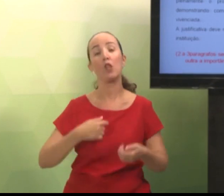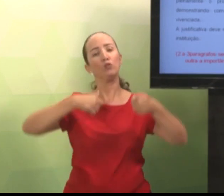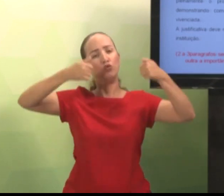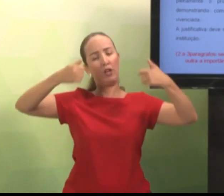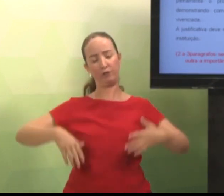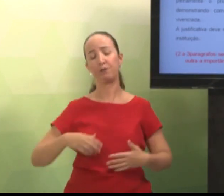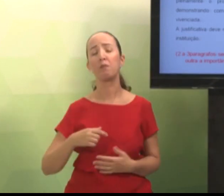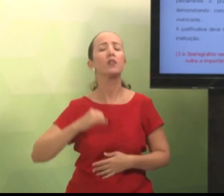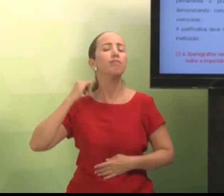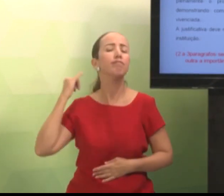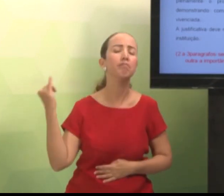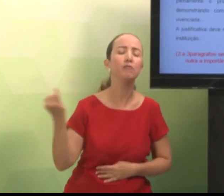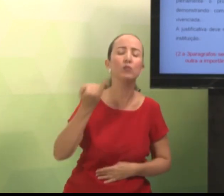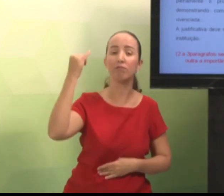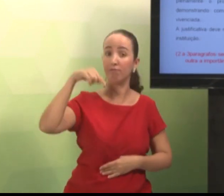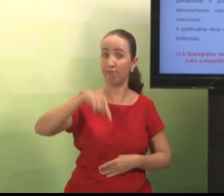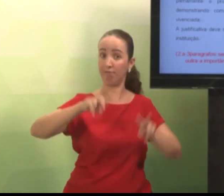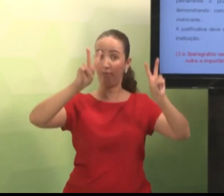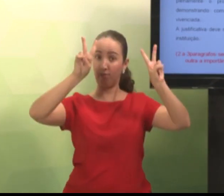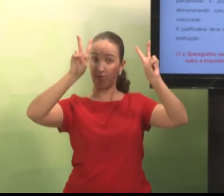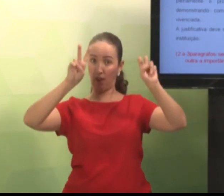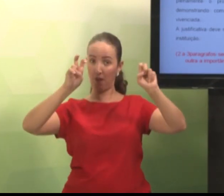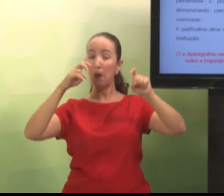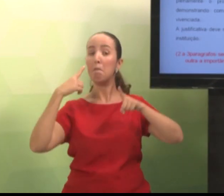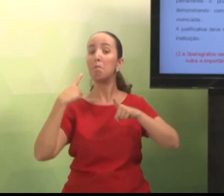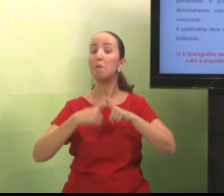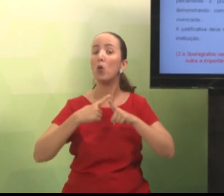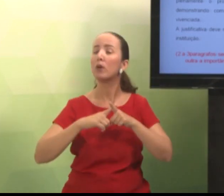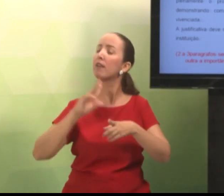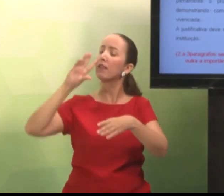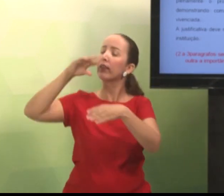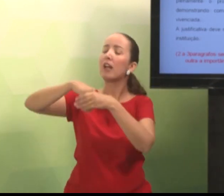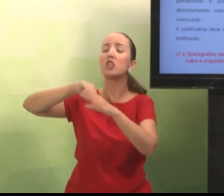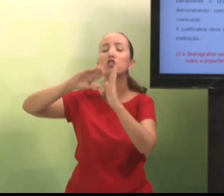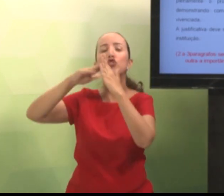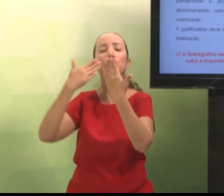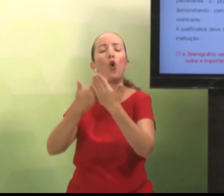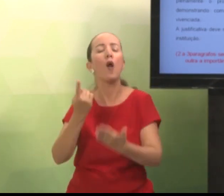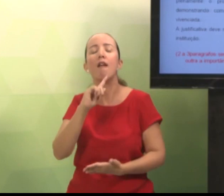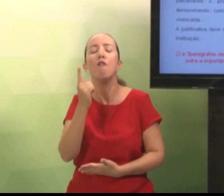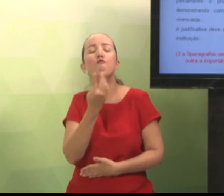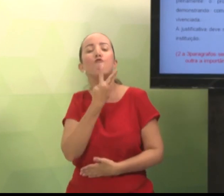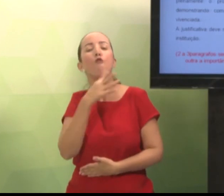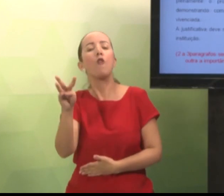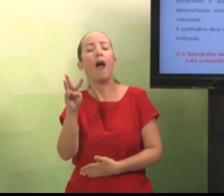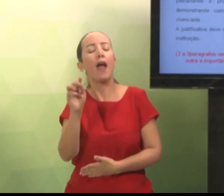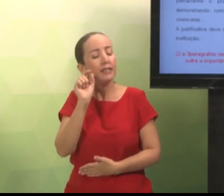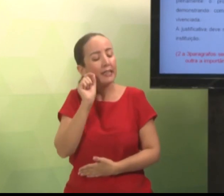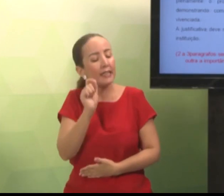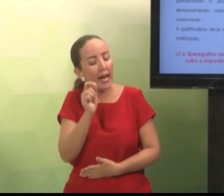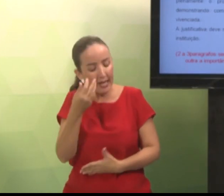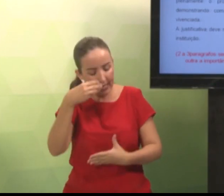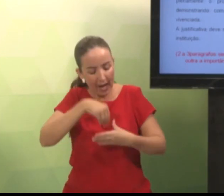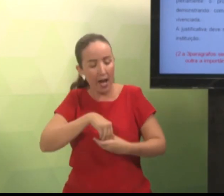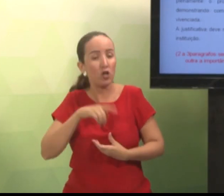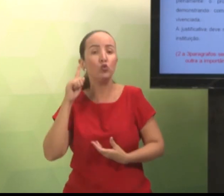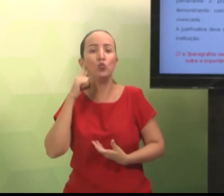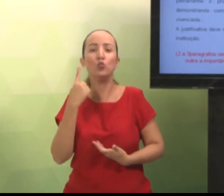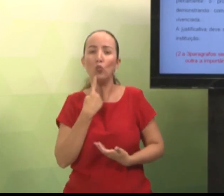estratégias. Então, aqui eu estou apenas explicando. utilizando um exemplo. Ok? Então, a partir do contexto escolar. Direcionado